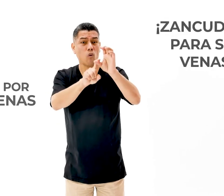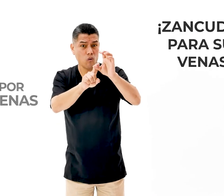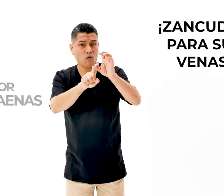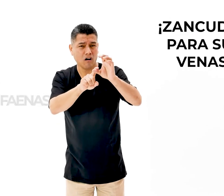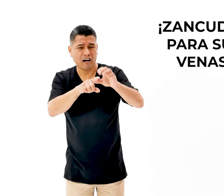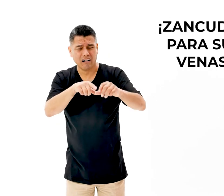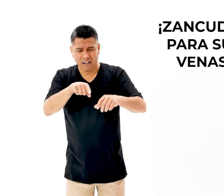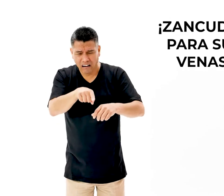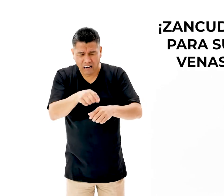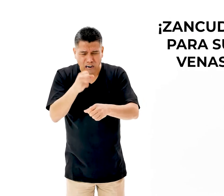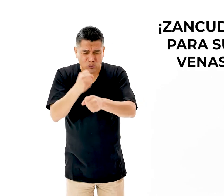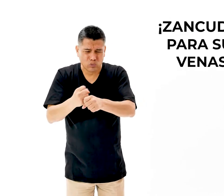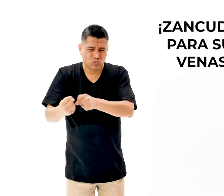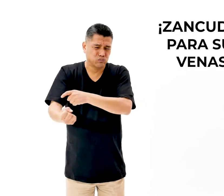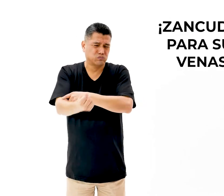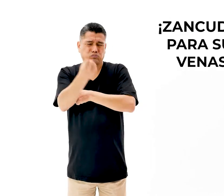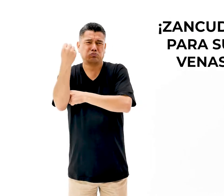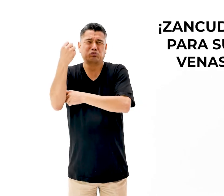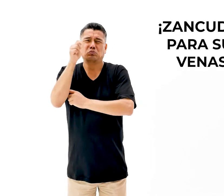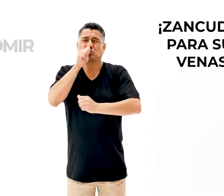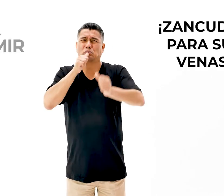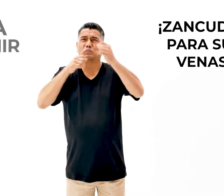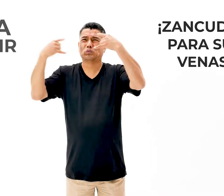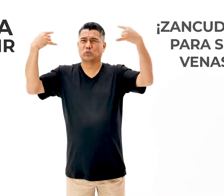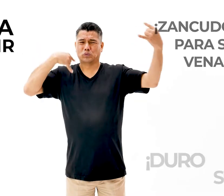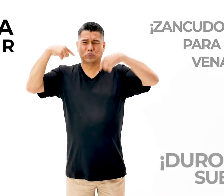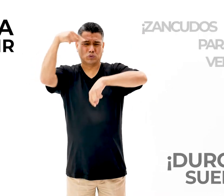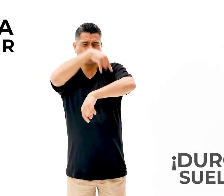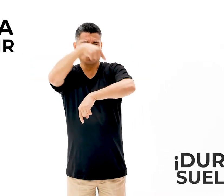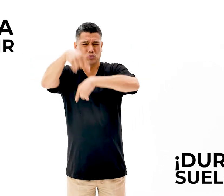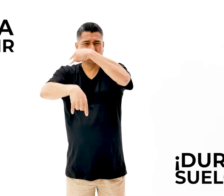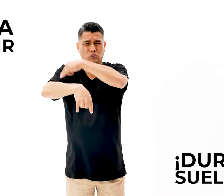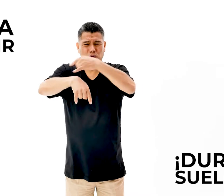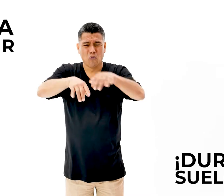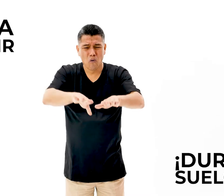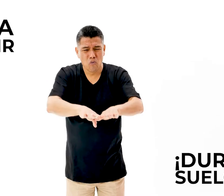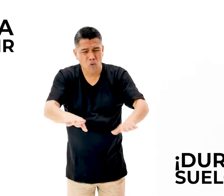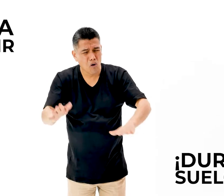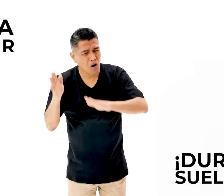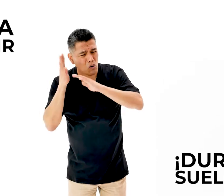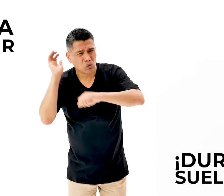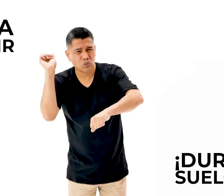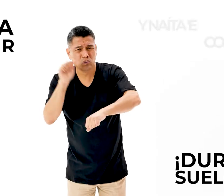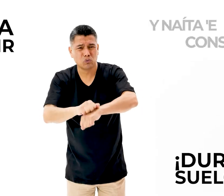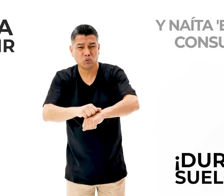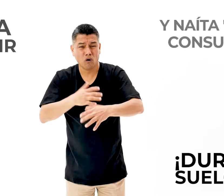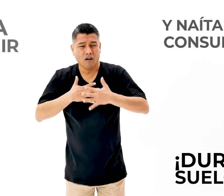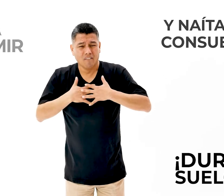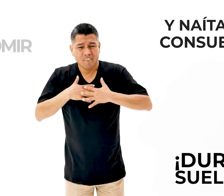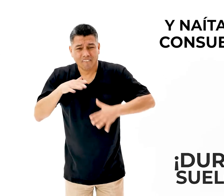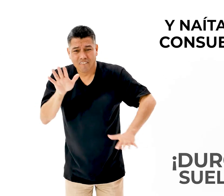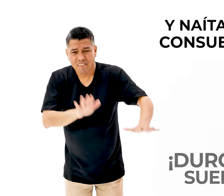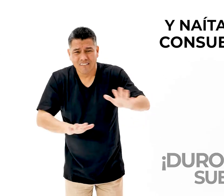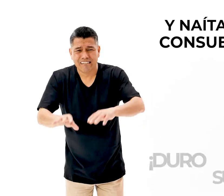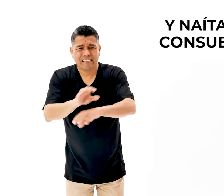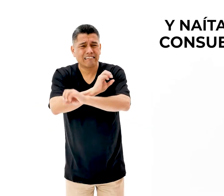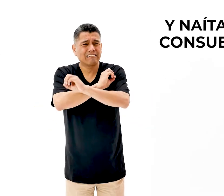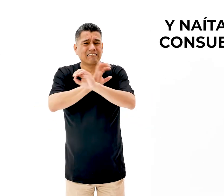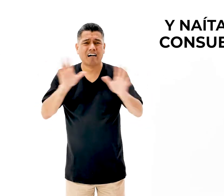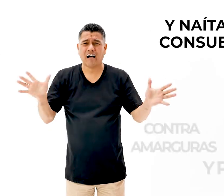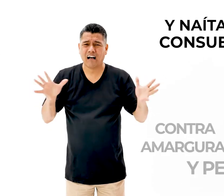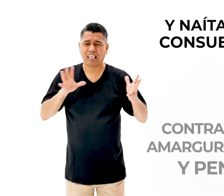zancudos para sus venas, para dormir duro suelo. Gimnaíta de